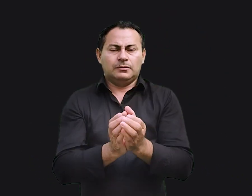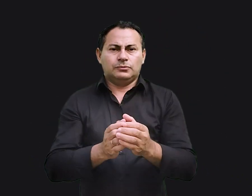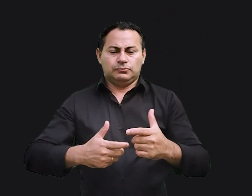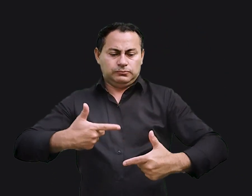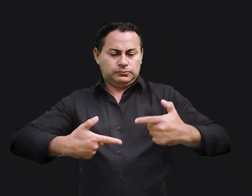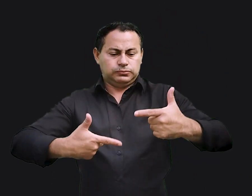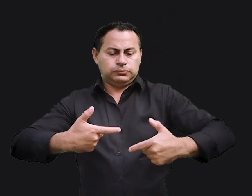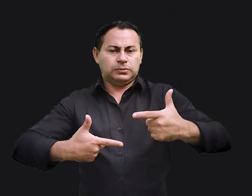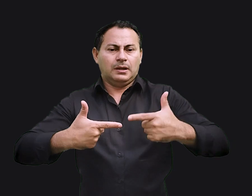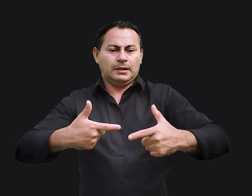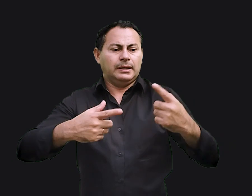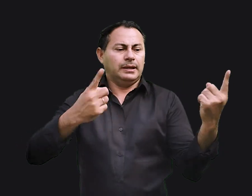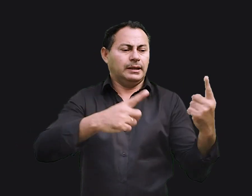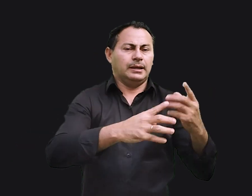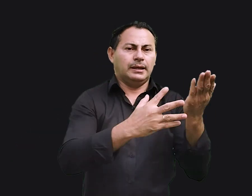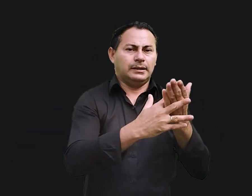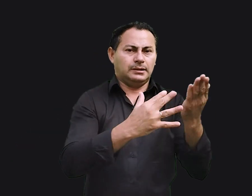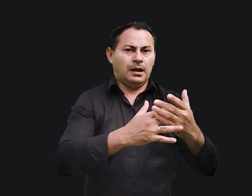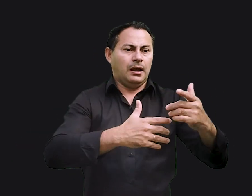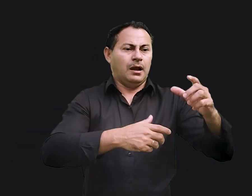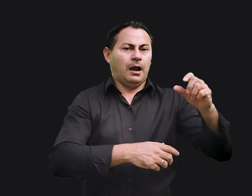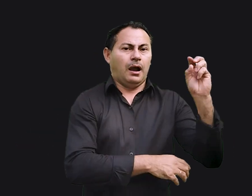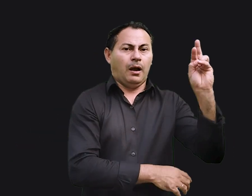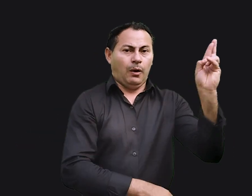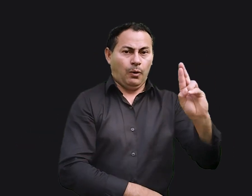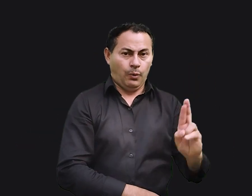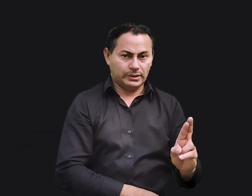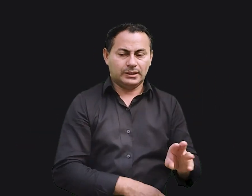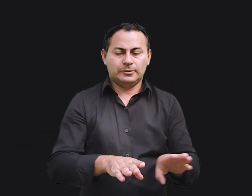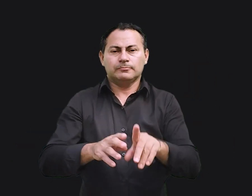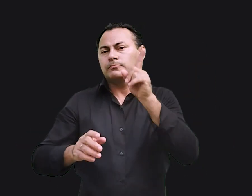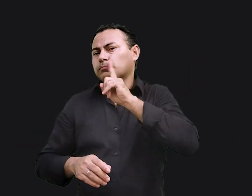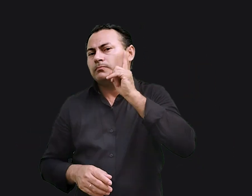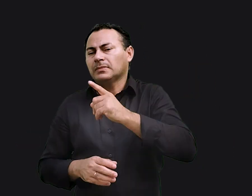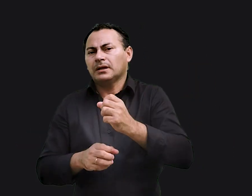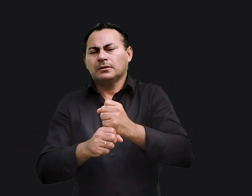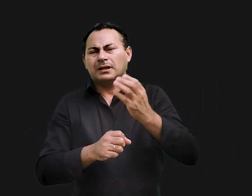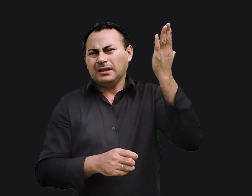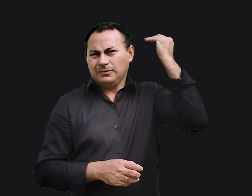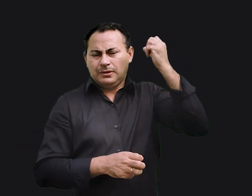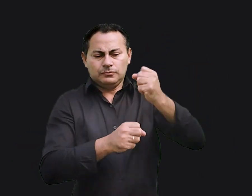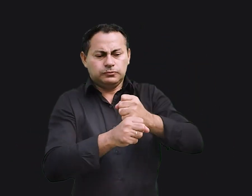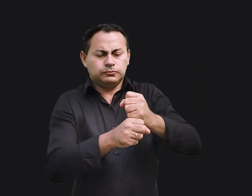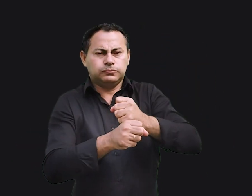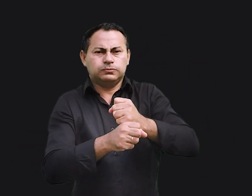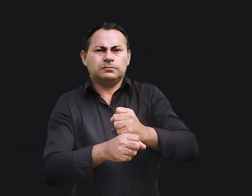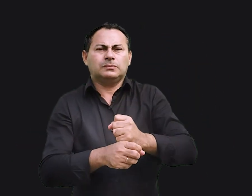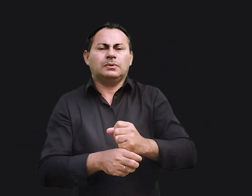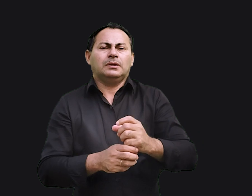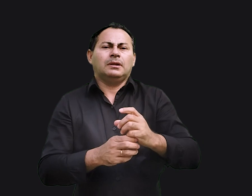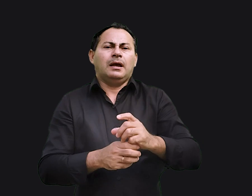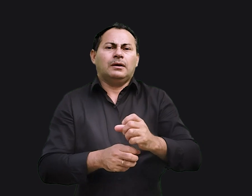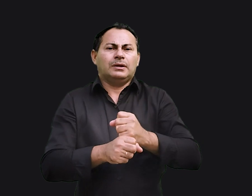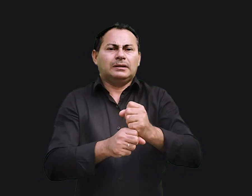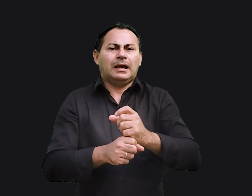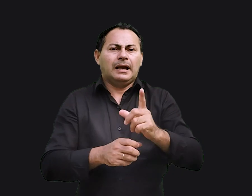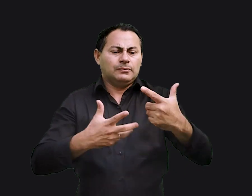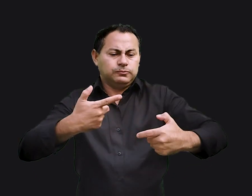armamentista entre a Rússia e os Estados Unidos, durante aqueles famosos anos da Guerra Fria. Ele estava ficando meio